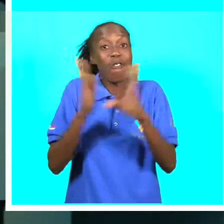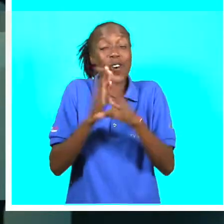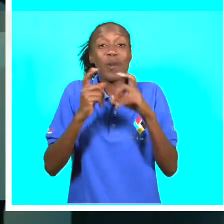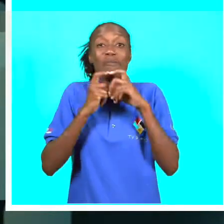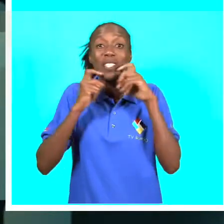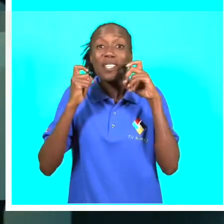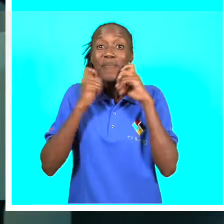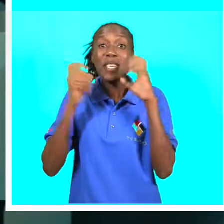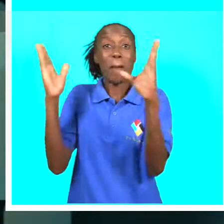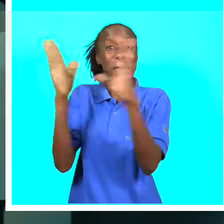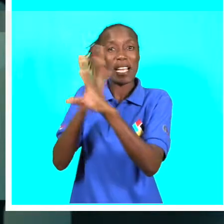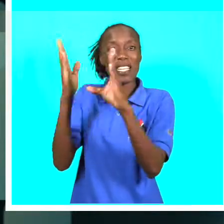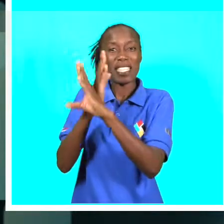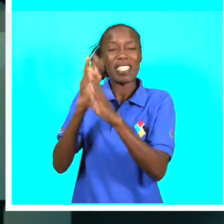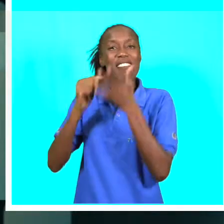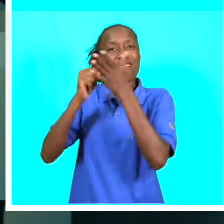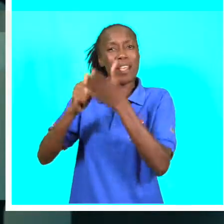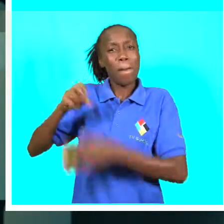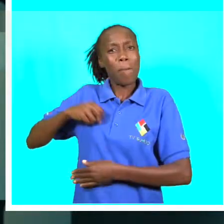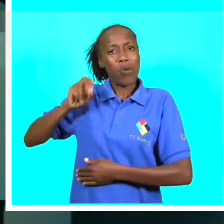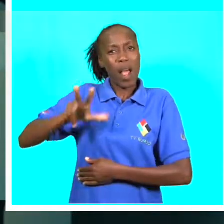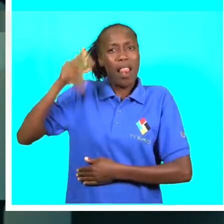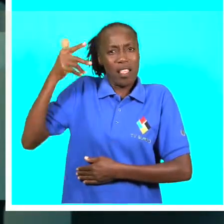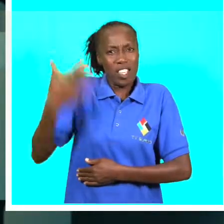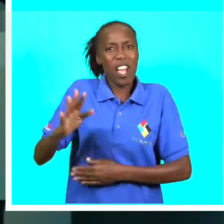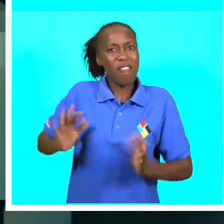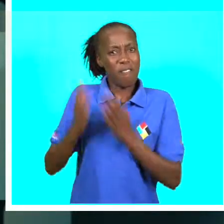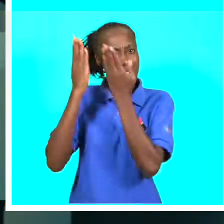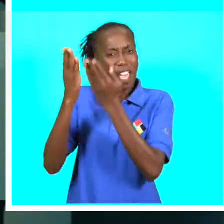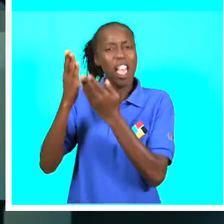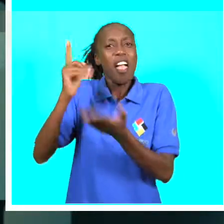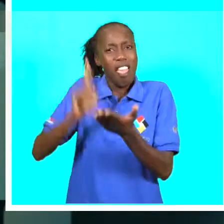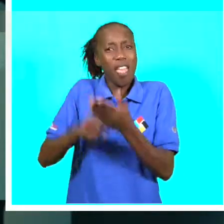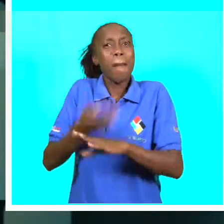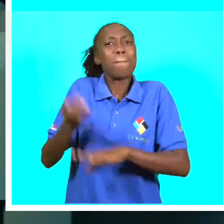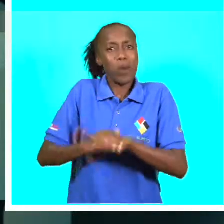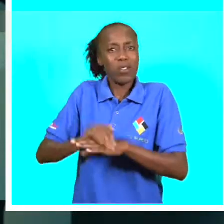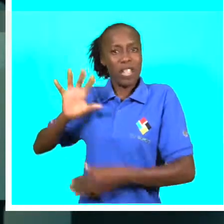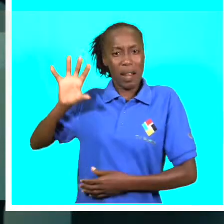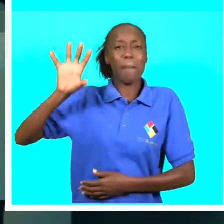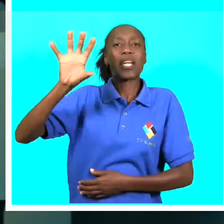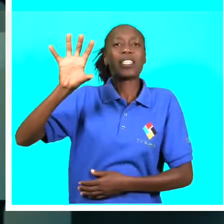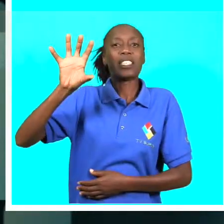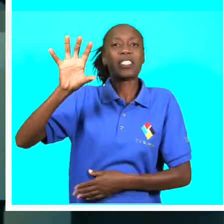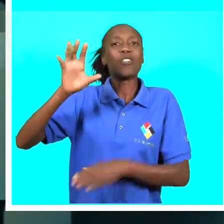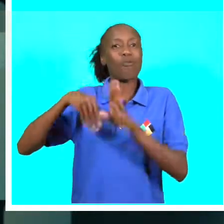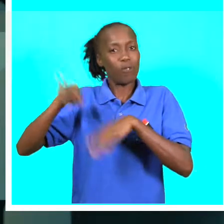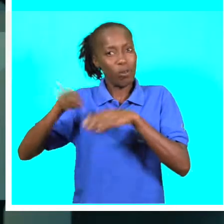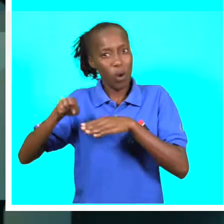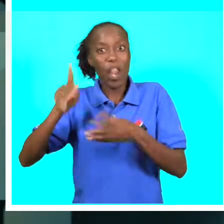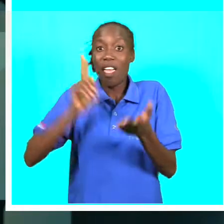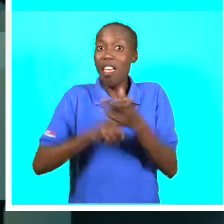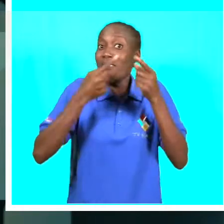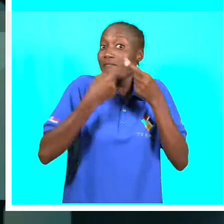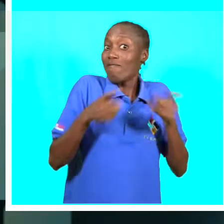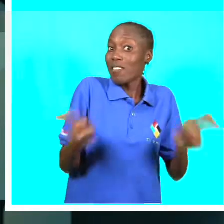de Moçambique, num país como Portugal, onde eu joguei, o futebol é profissional mesmo. E há essa